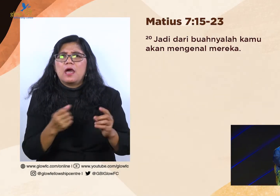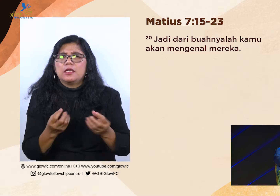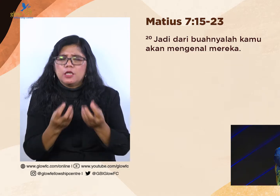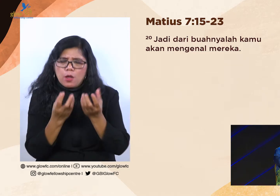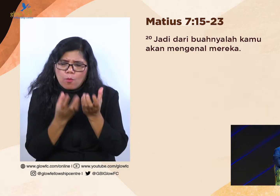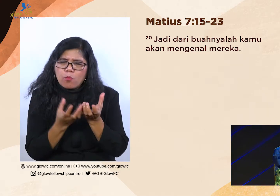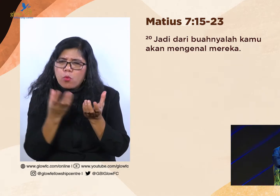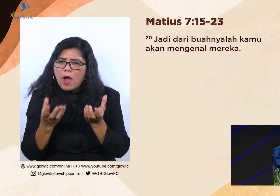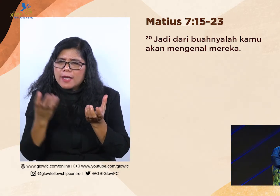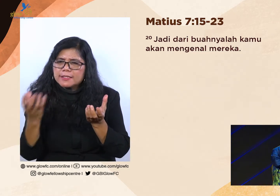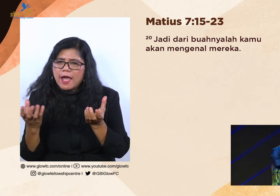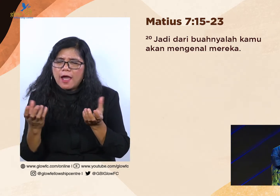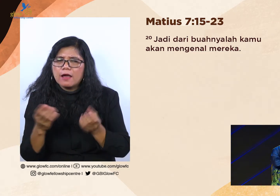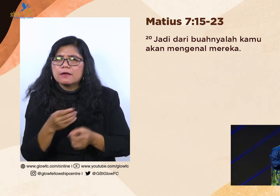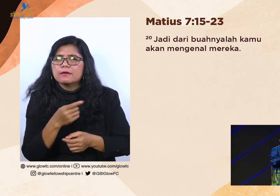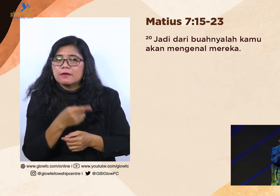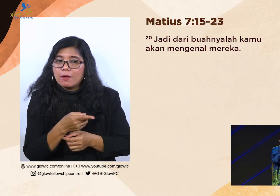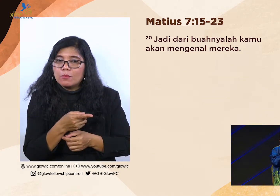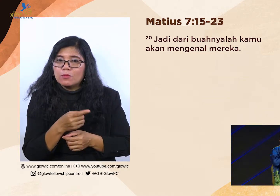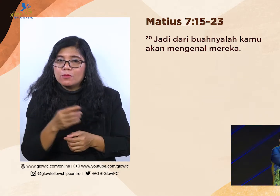Kamu akan mengenal mereka.